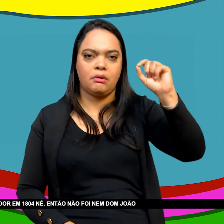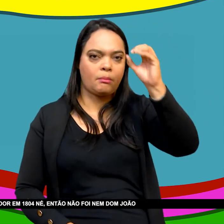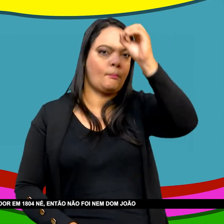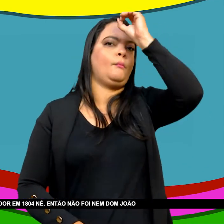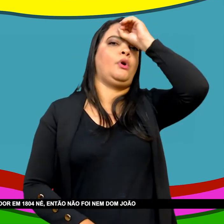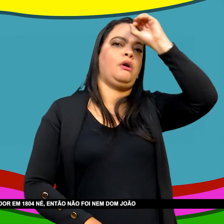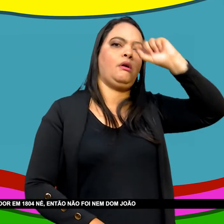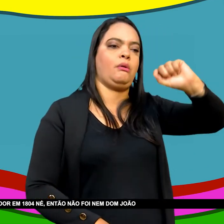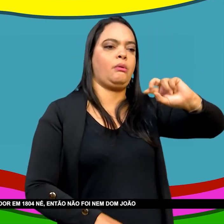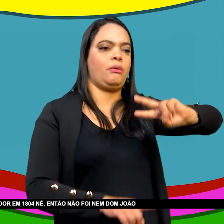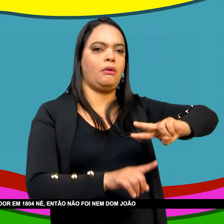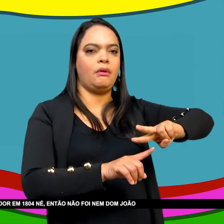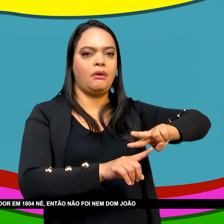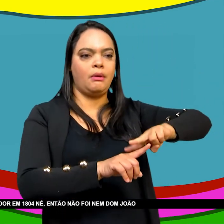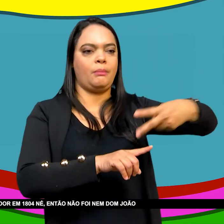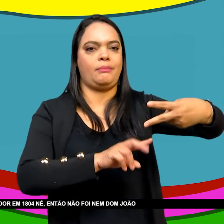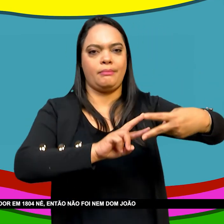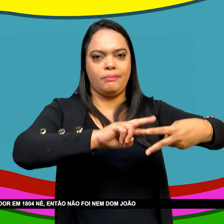1804